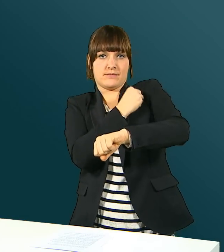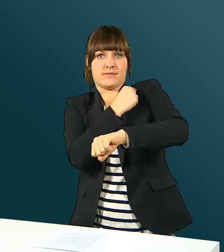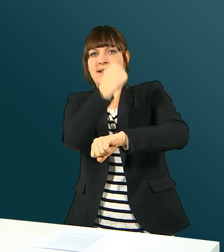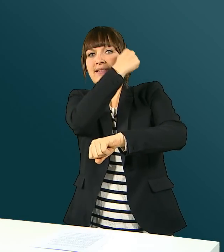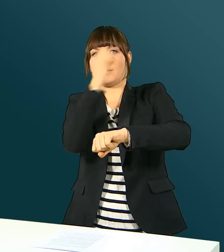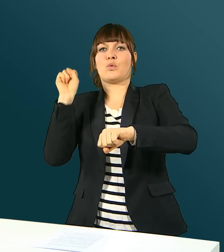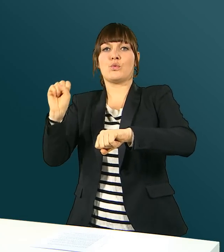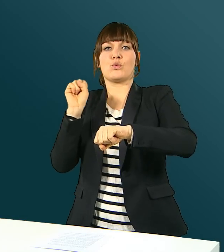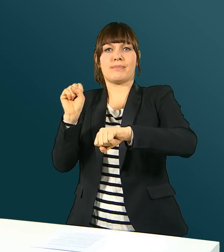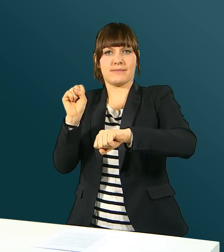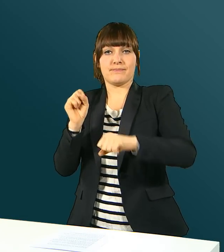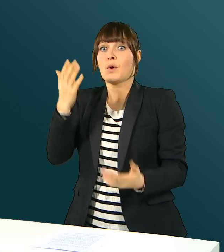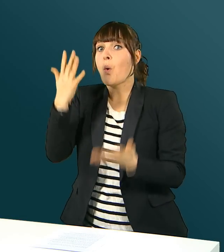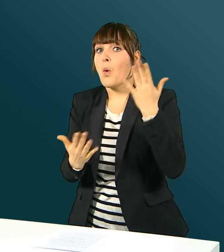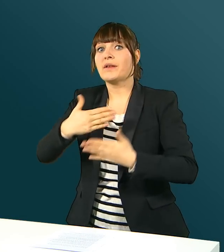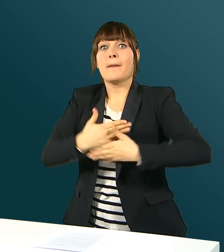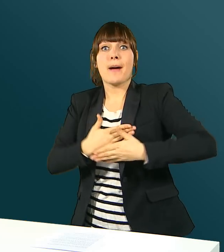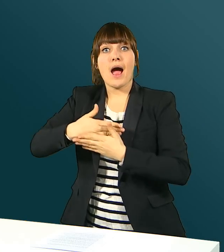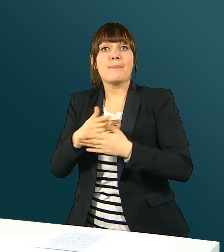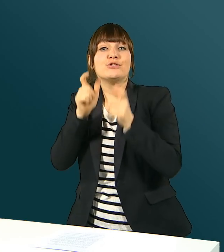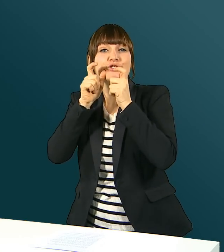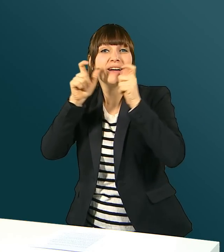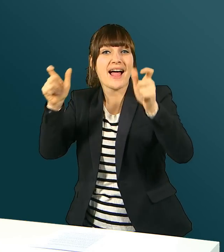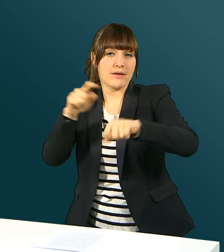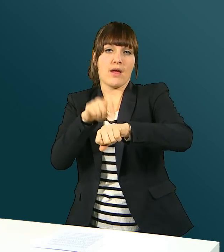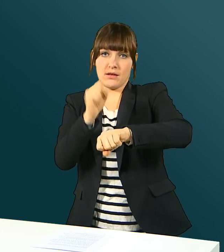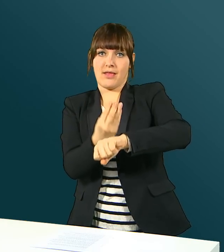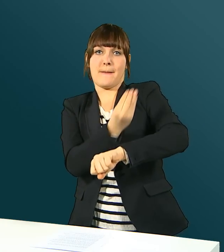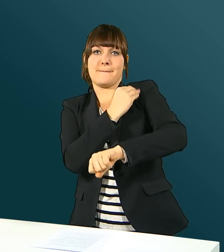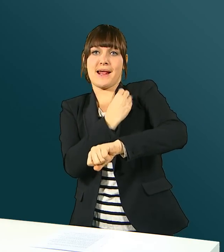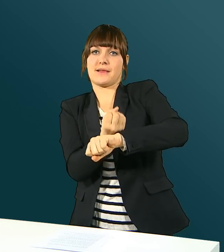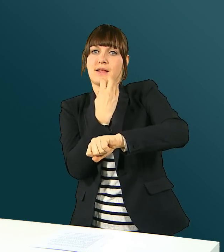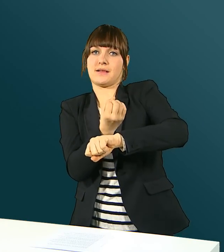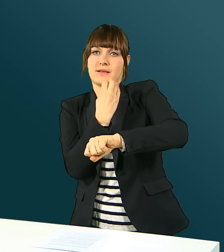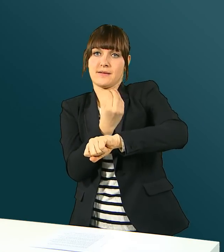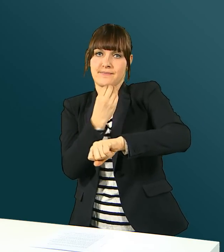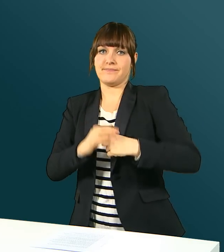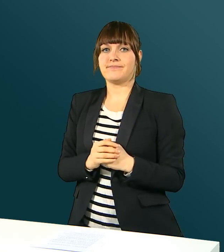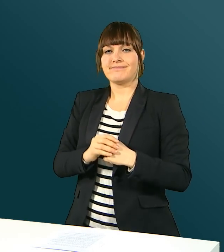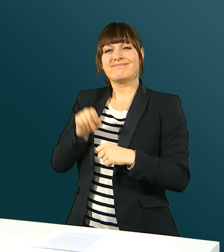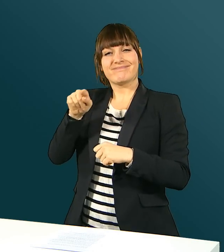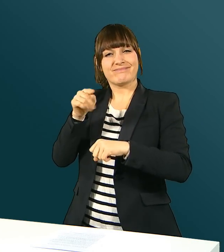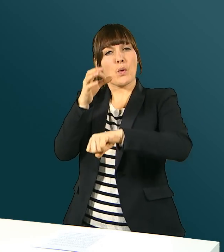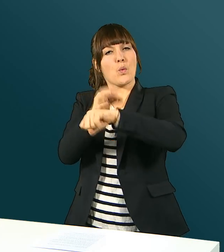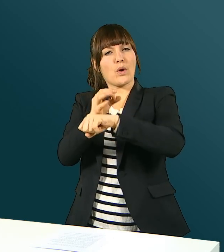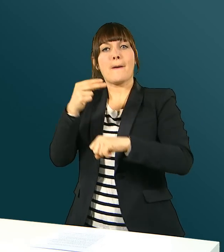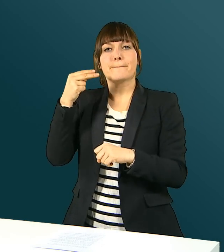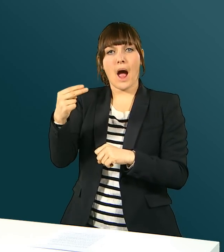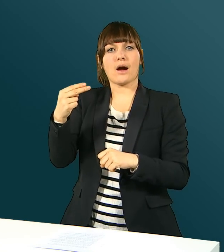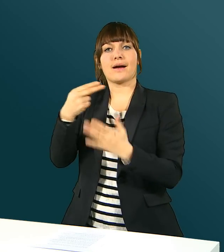Das Display informiert über Hubtöne oder auch über Babyschreien. Die Uhrenmarke heisst